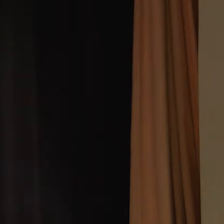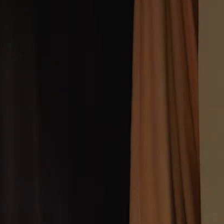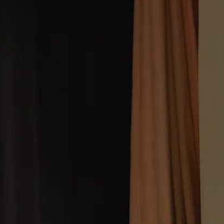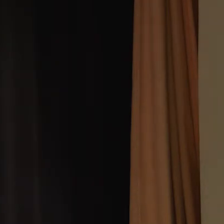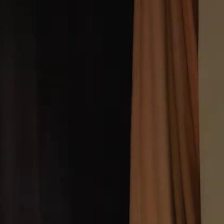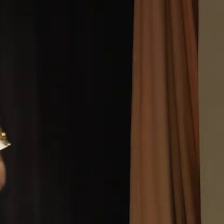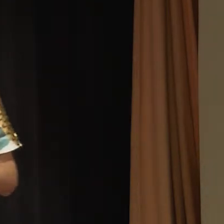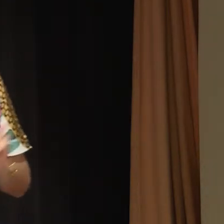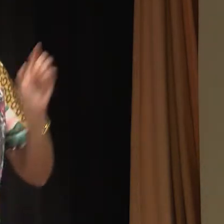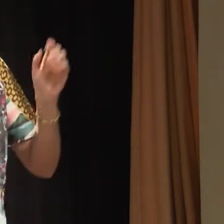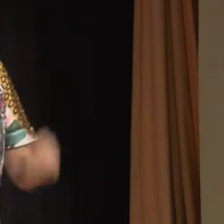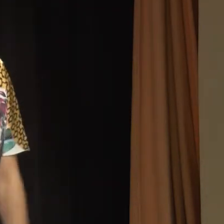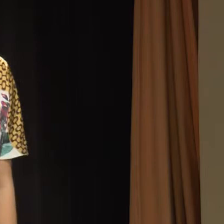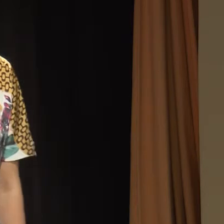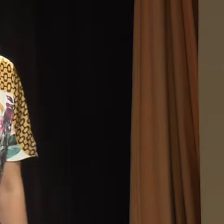se relaciona com pessoas e...